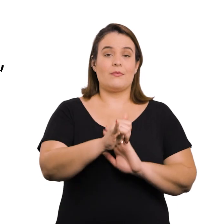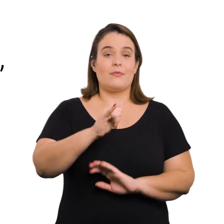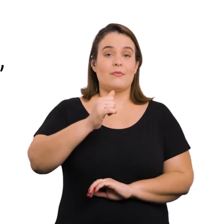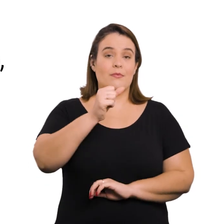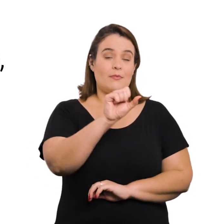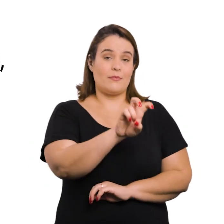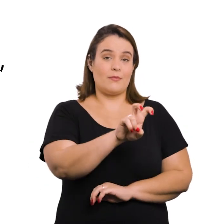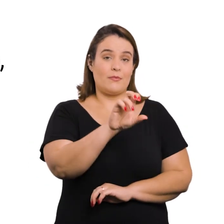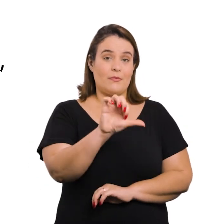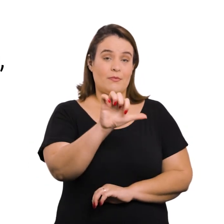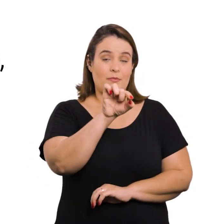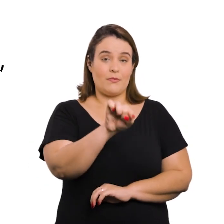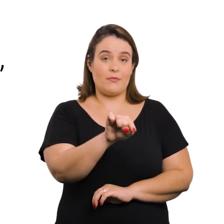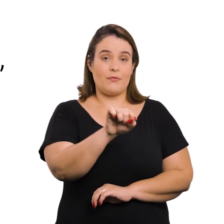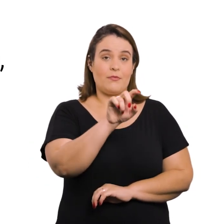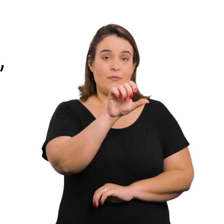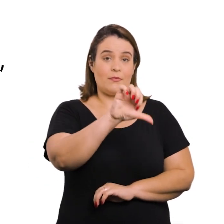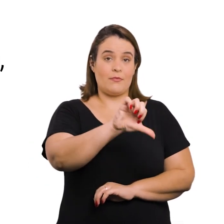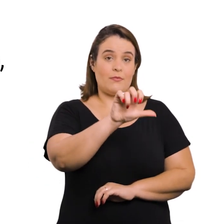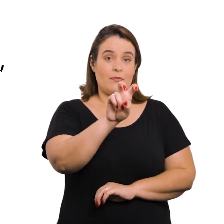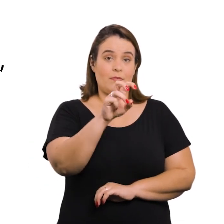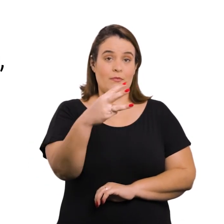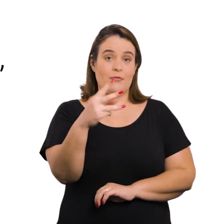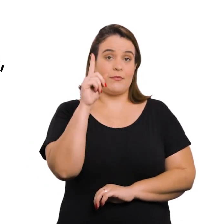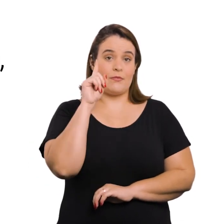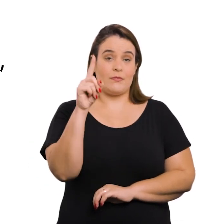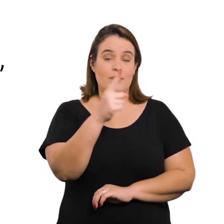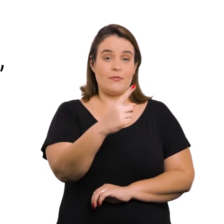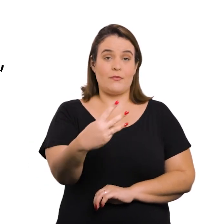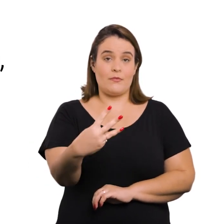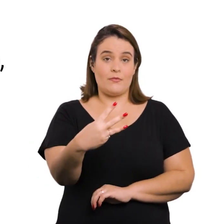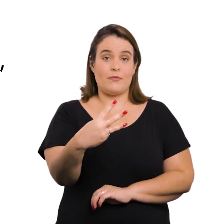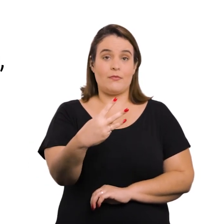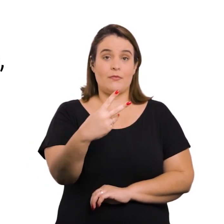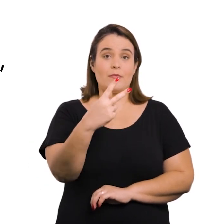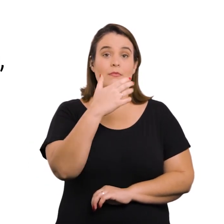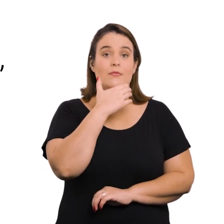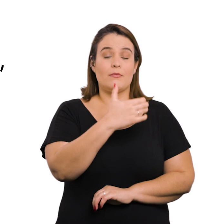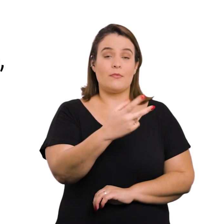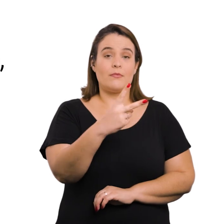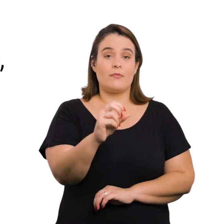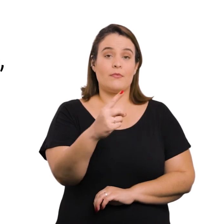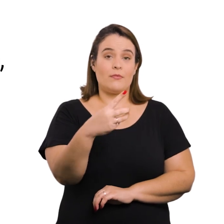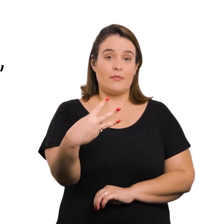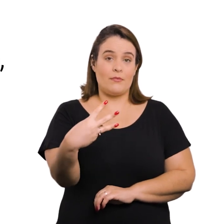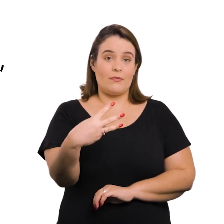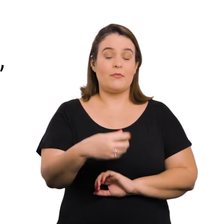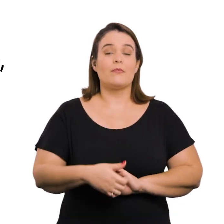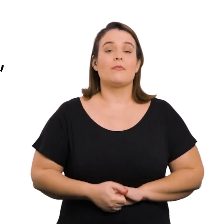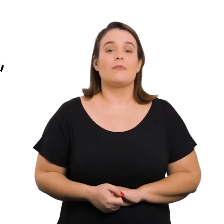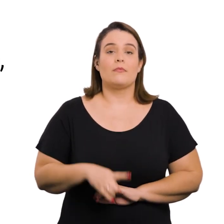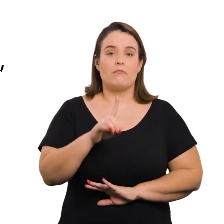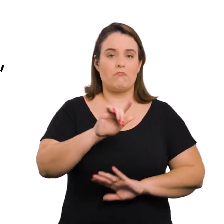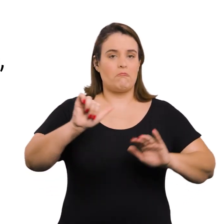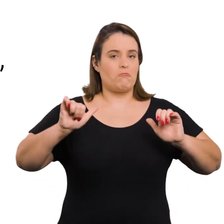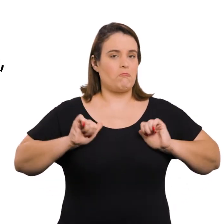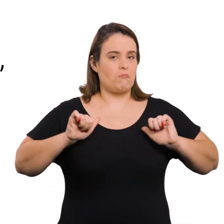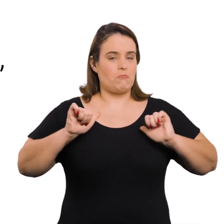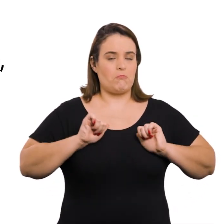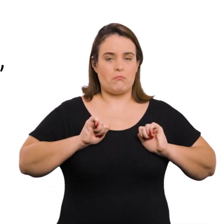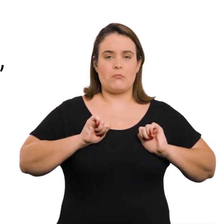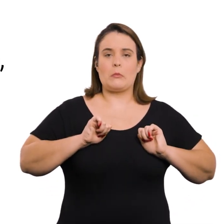Decreto nº 59.953, de 13 de dezembro de 2013. Regulamenta a